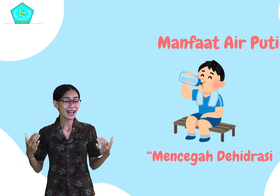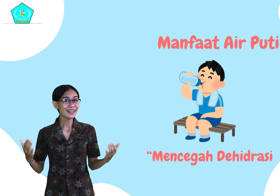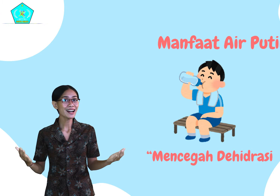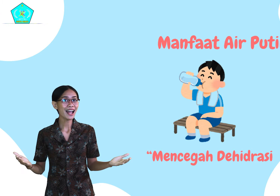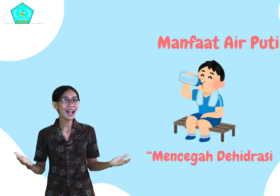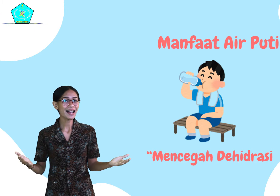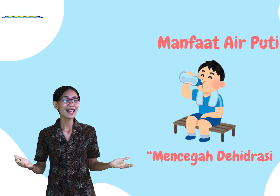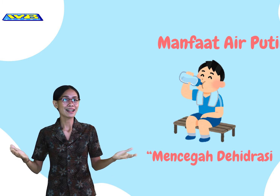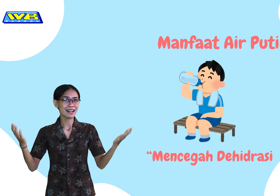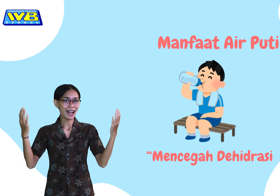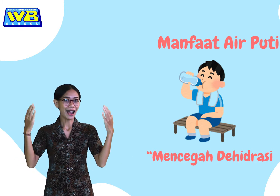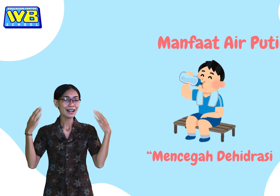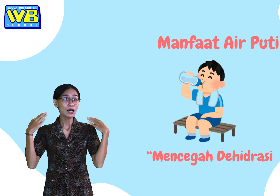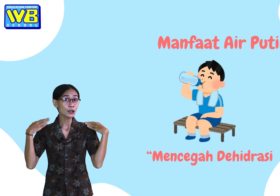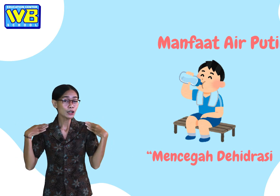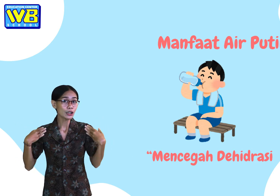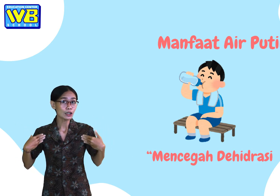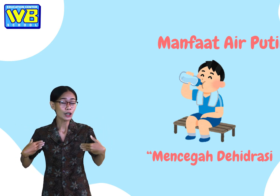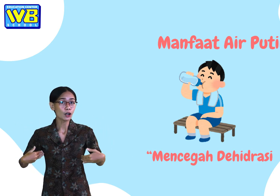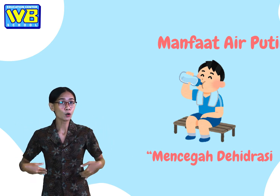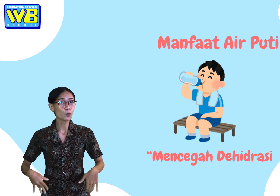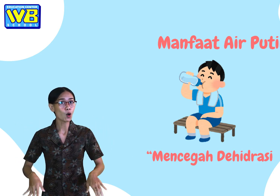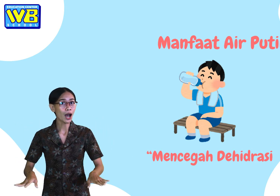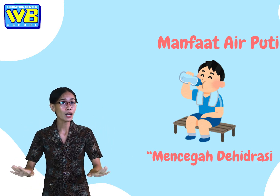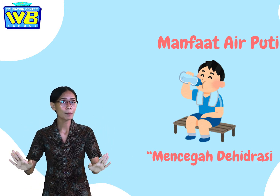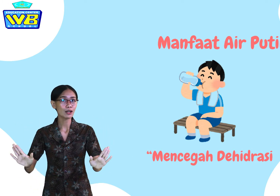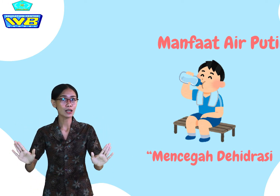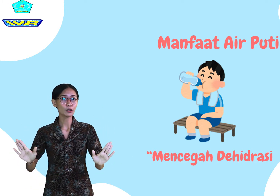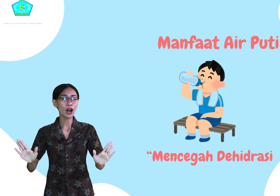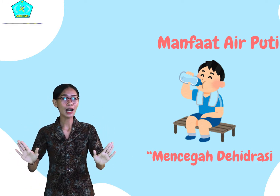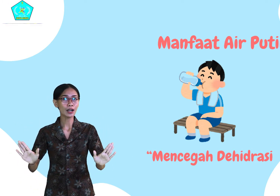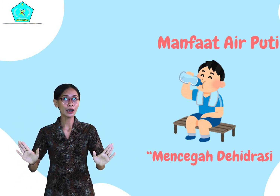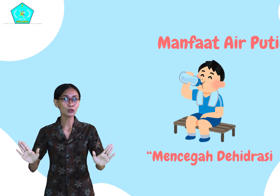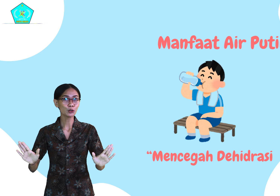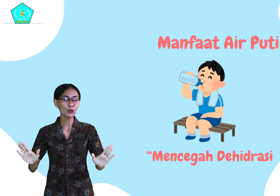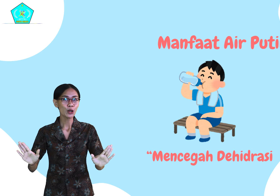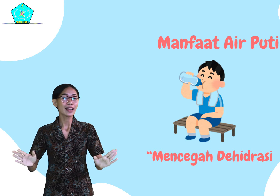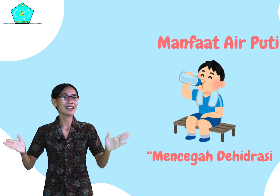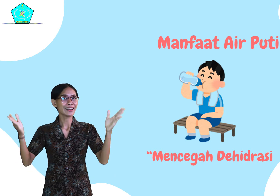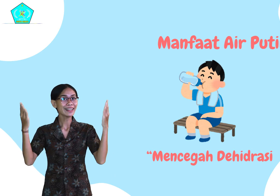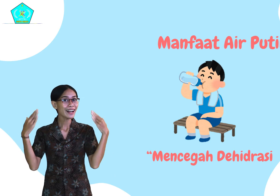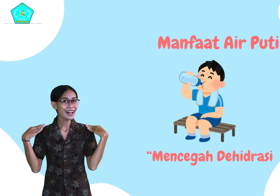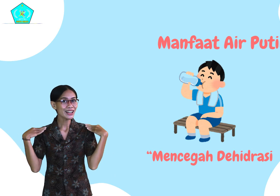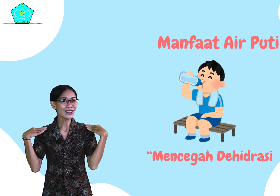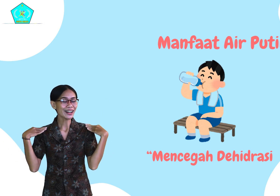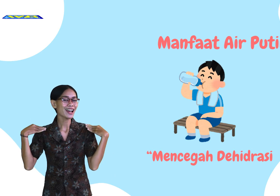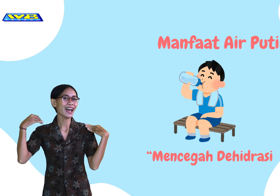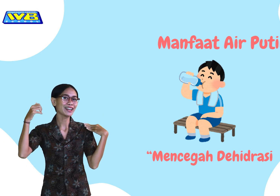hilang dan keringetnya yang keluar pada saat olahraga itu digantikan oleh air